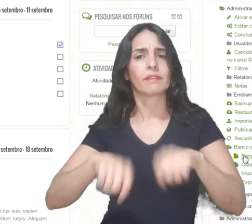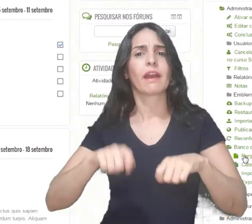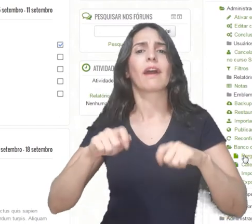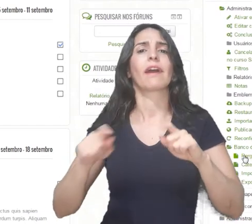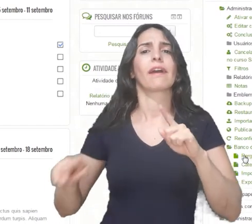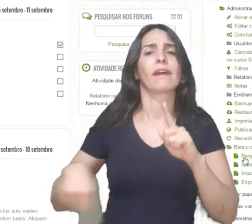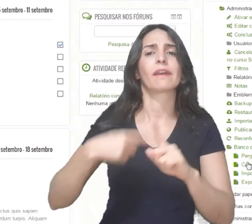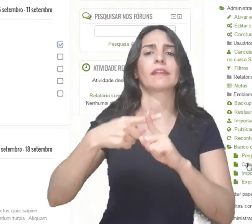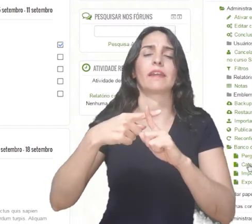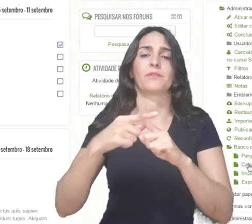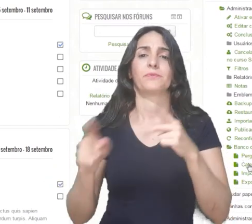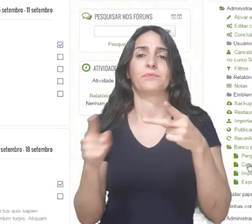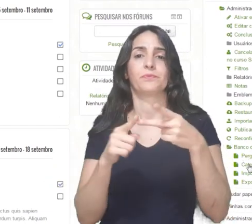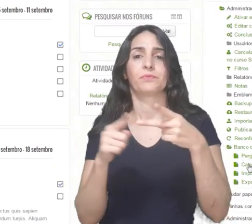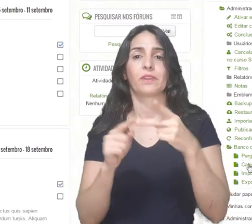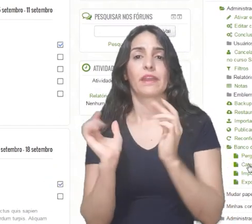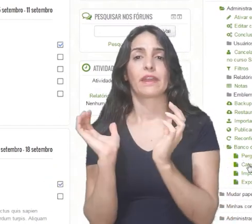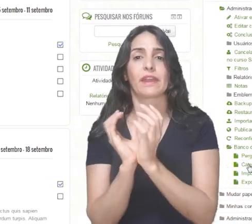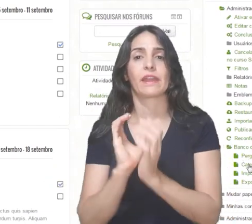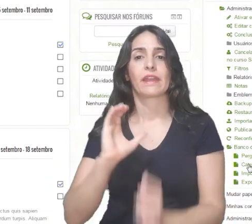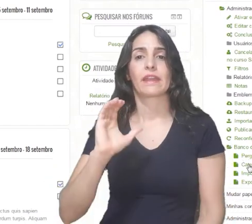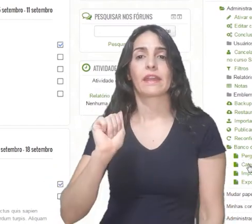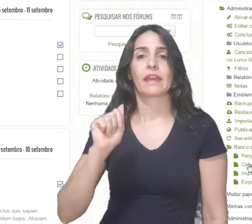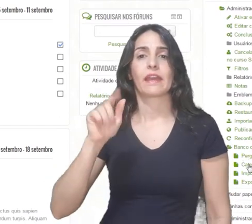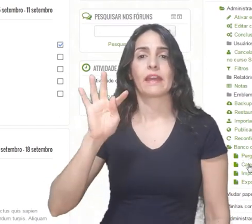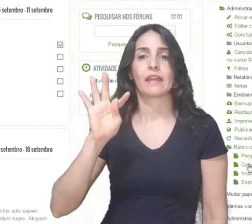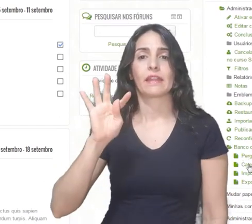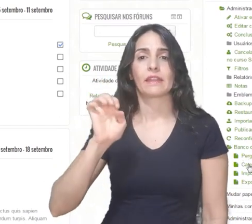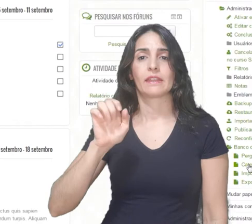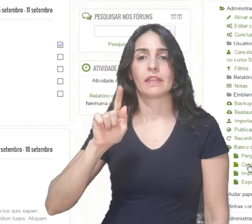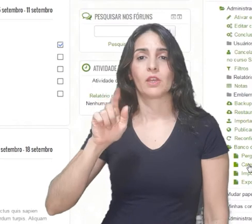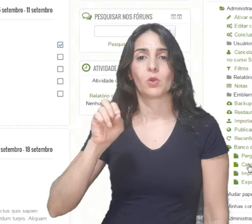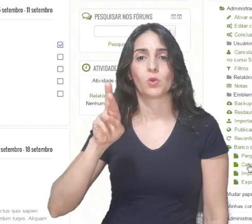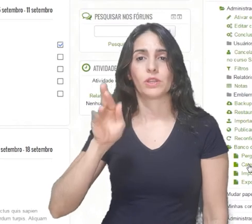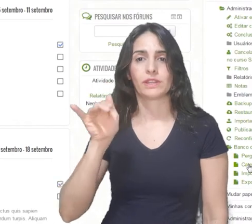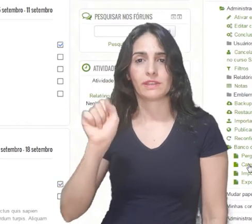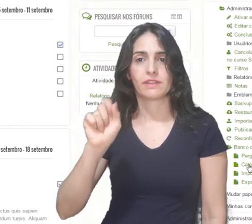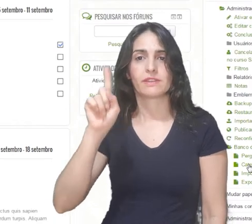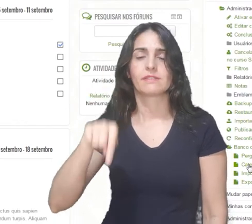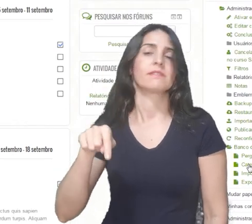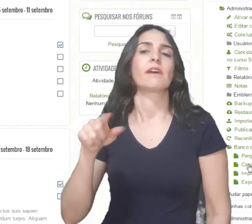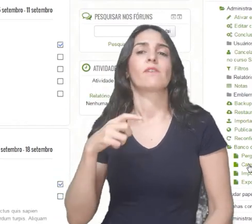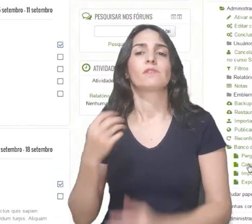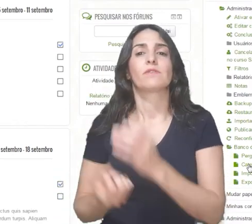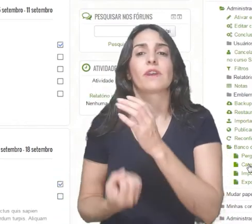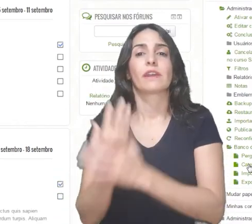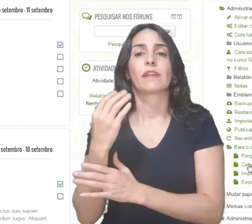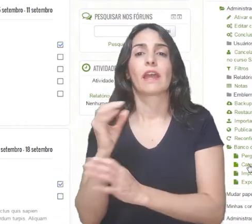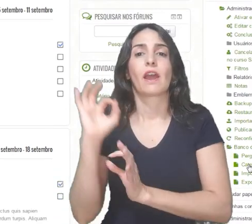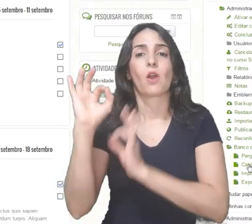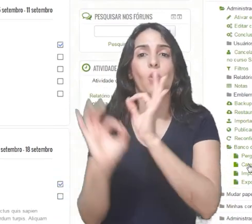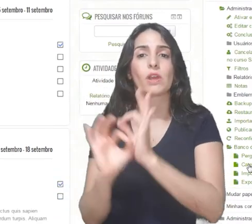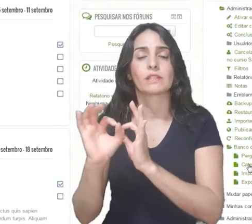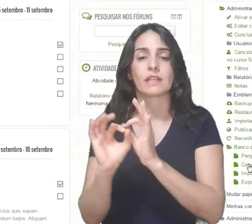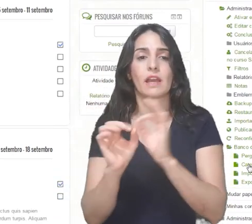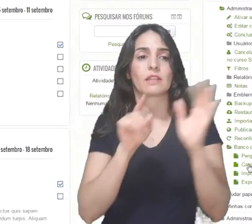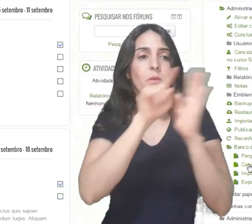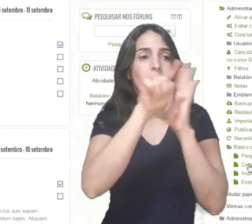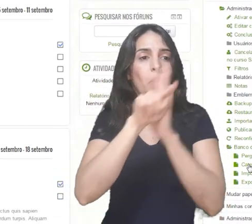também novas perguntas. Em categorias, é o espaço onde você vai definir as categorias para